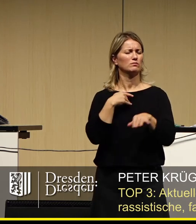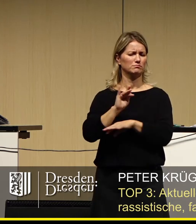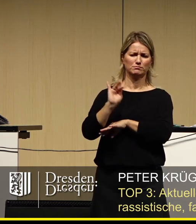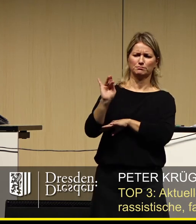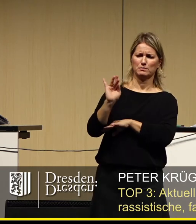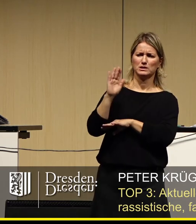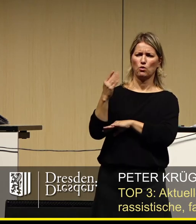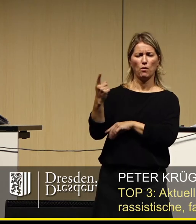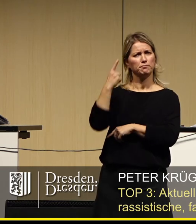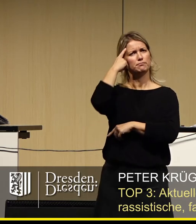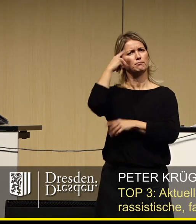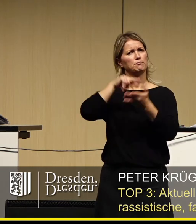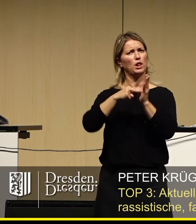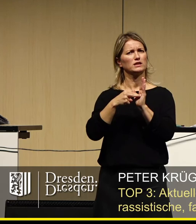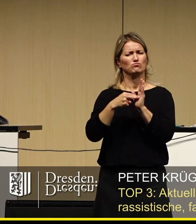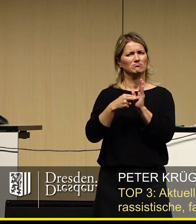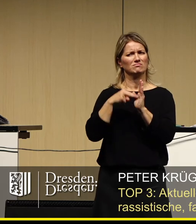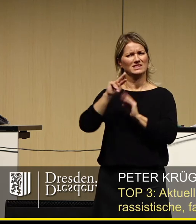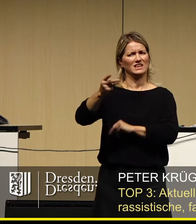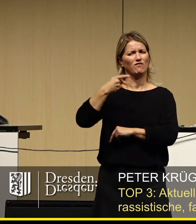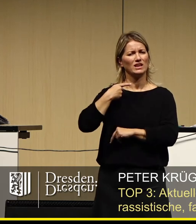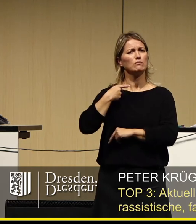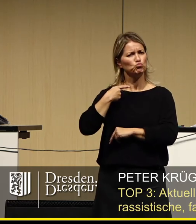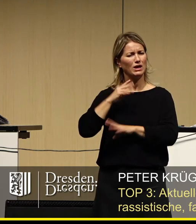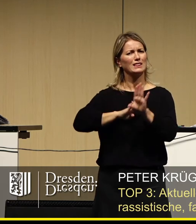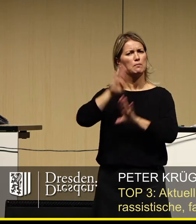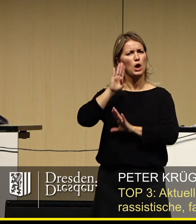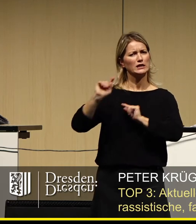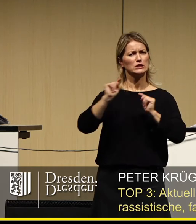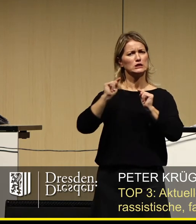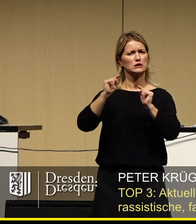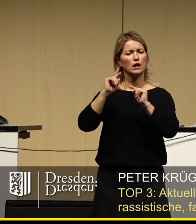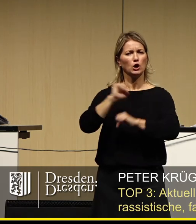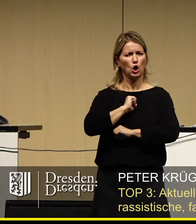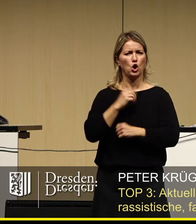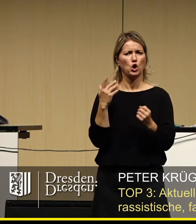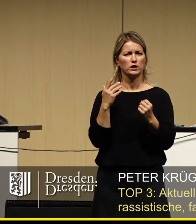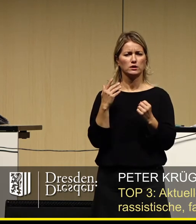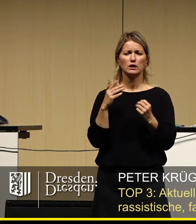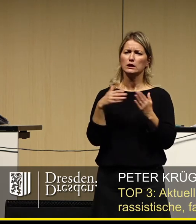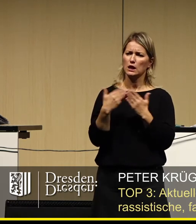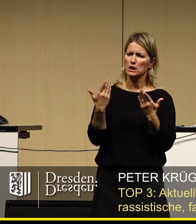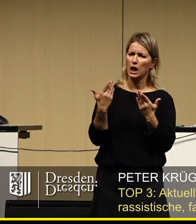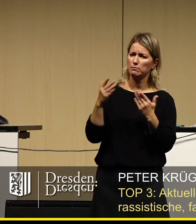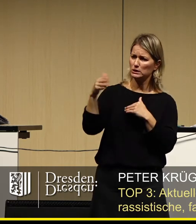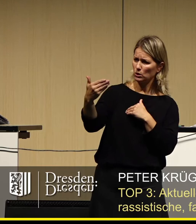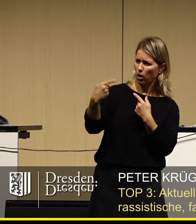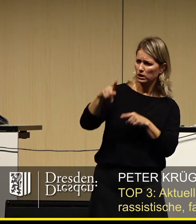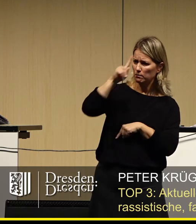man nicht teilt, das gehört zum demokratischen Diskurs dazu. Und daher muss man das auch in weiten Teilen aushalten.